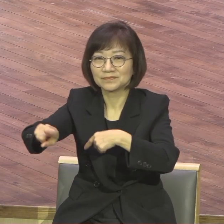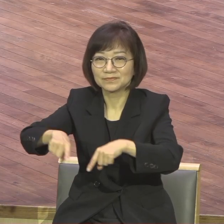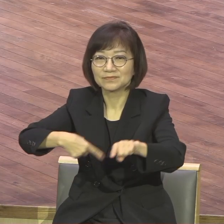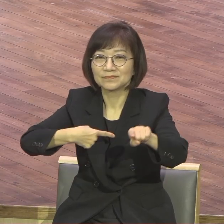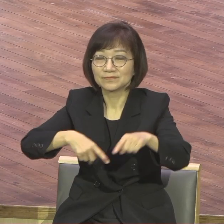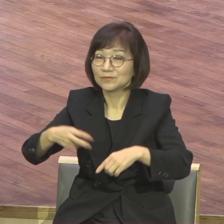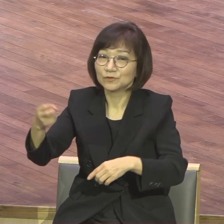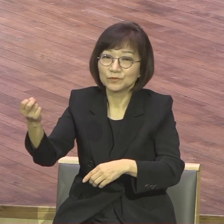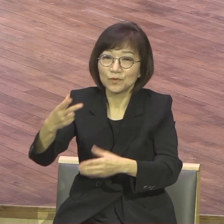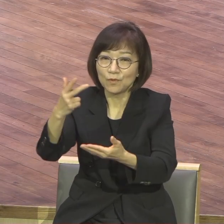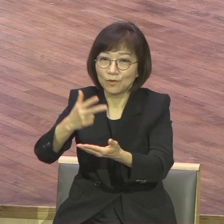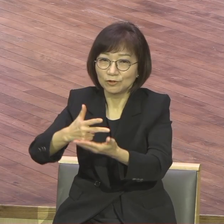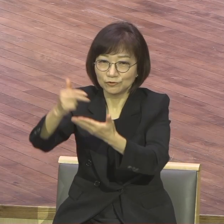전문의 주가